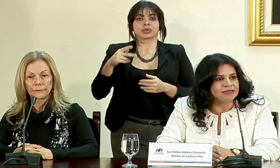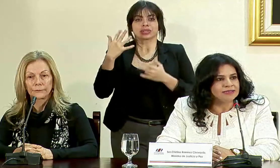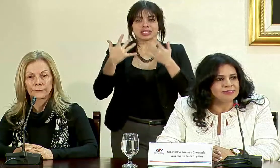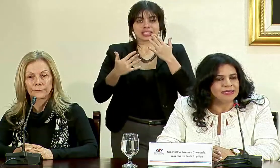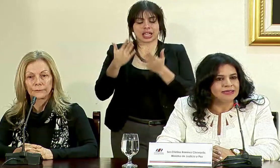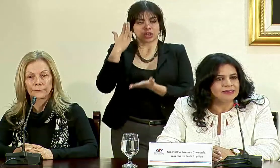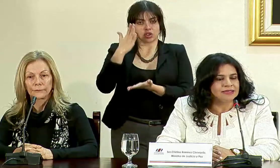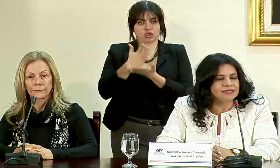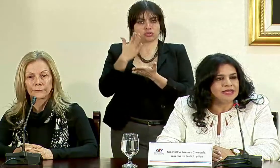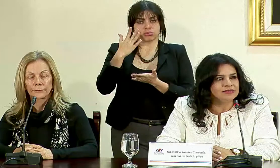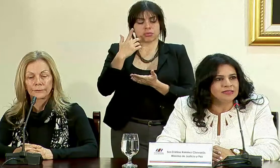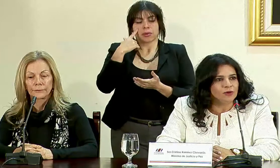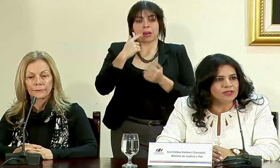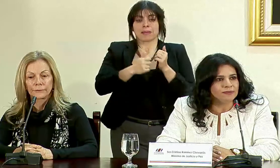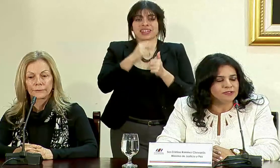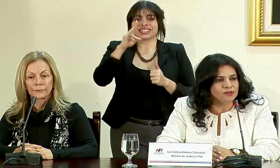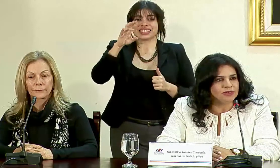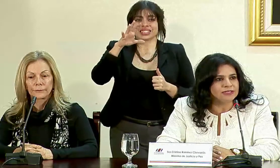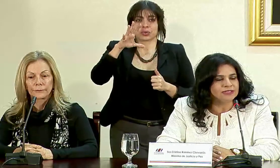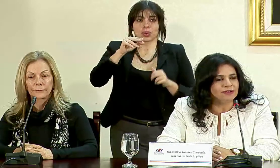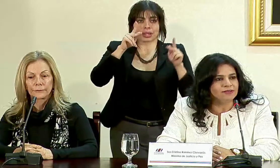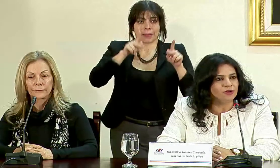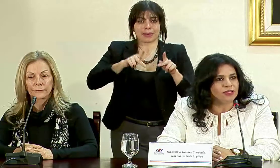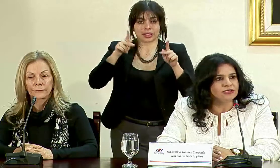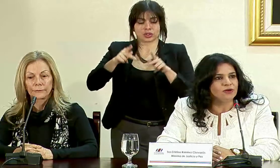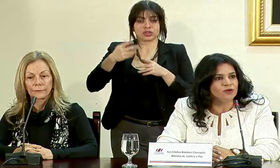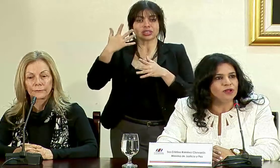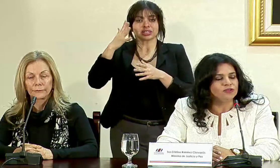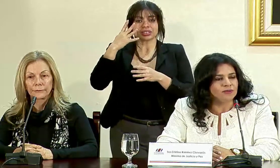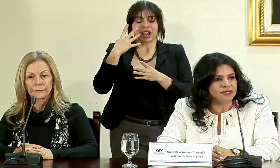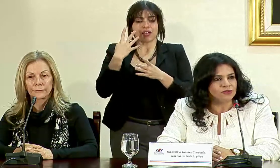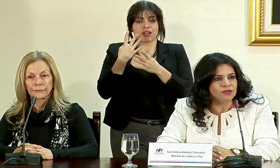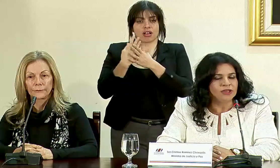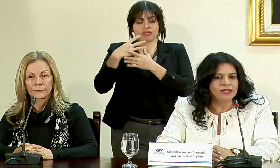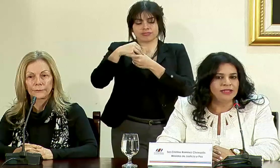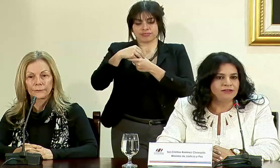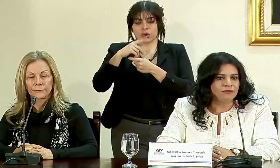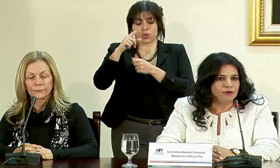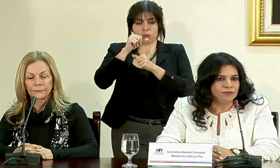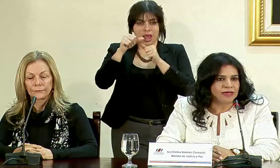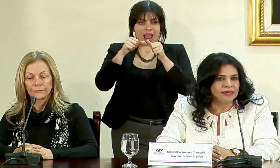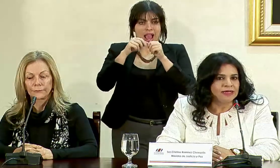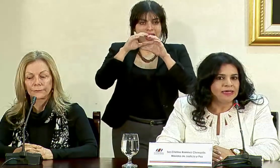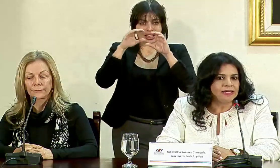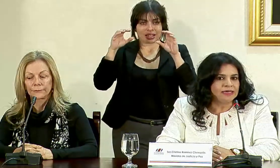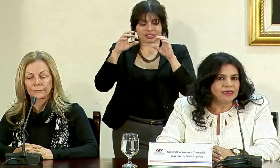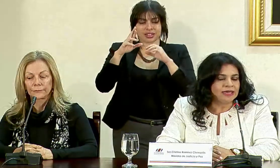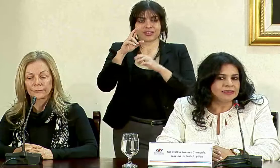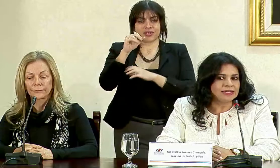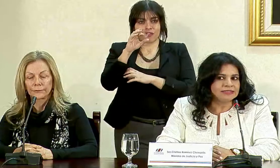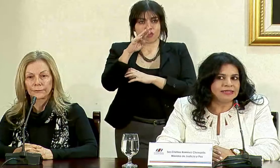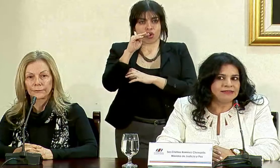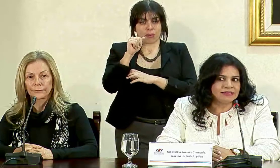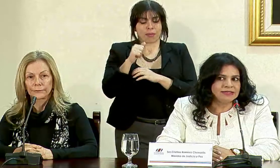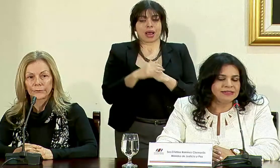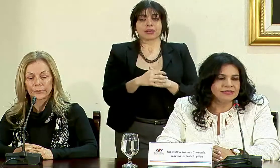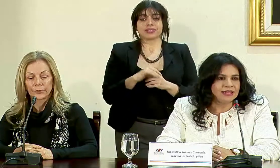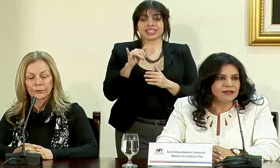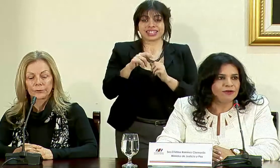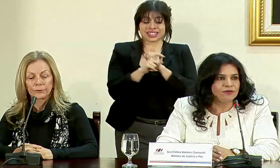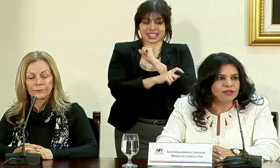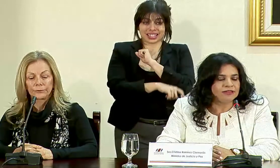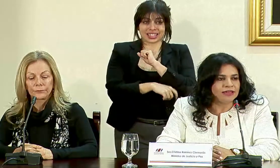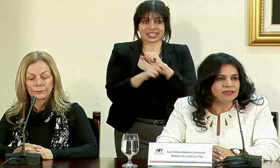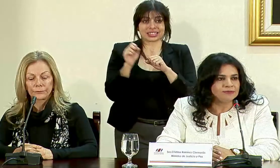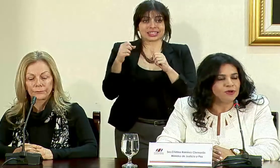a más de setecientos cincuenta personas que estaban recluidas en uno de los ámbitos de la reforma y esas sentencias de